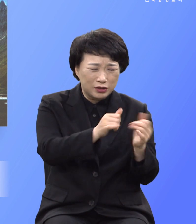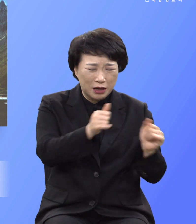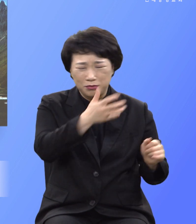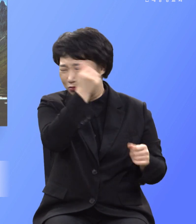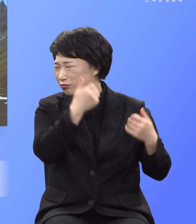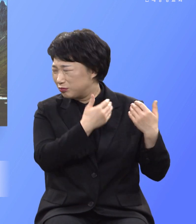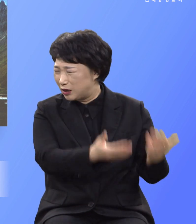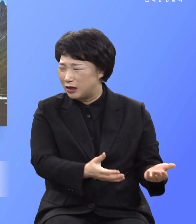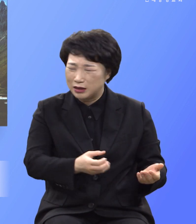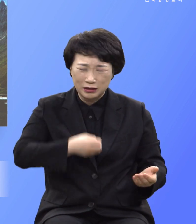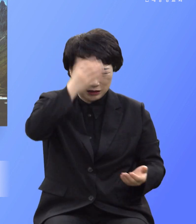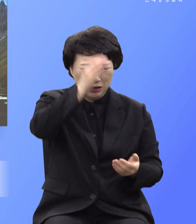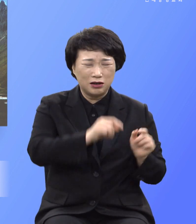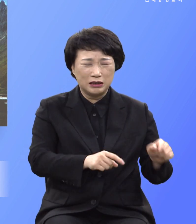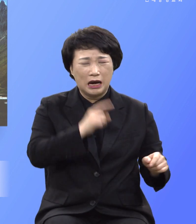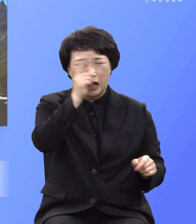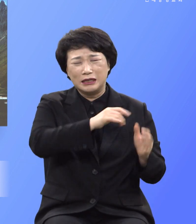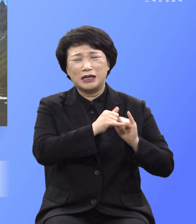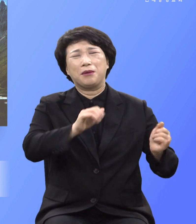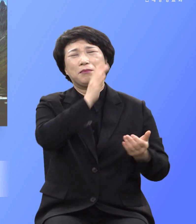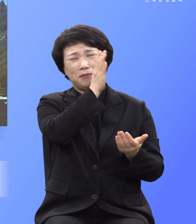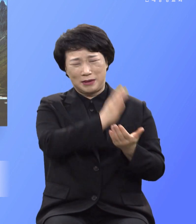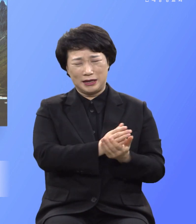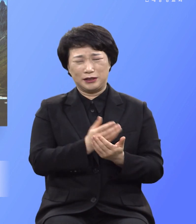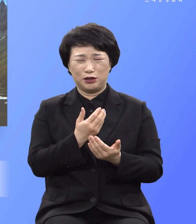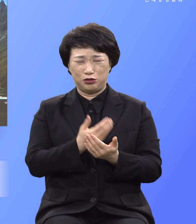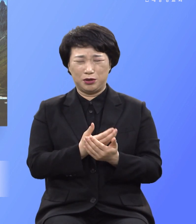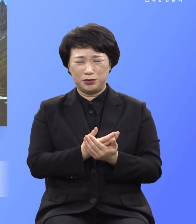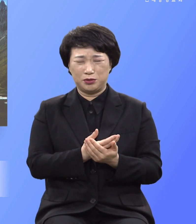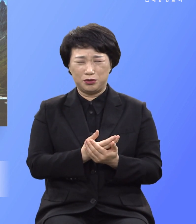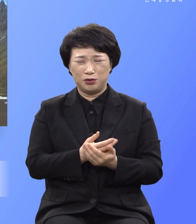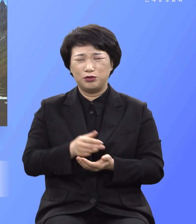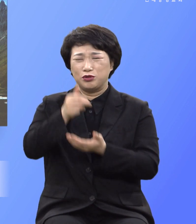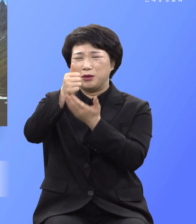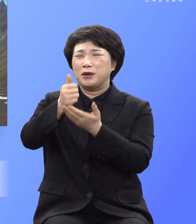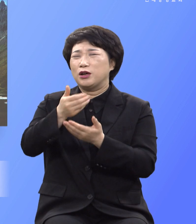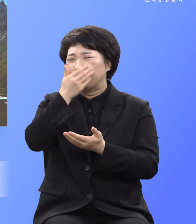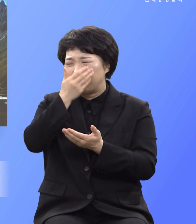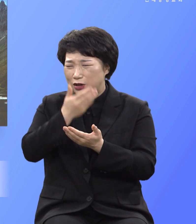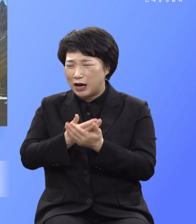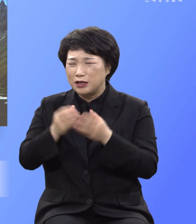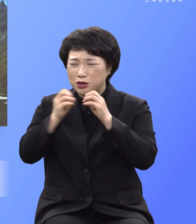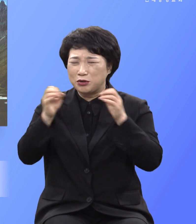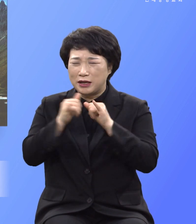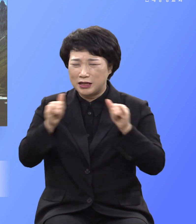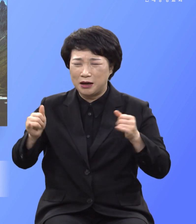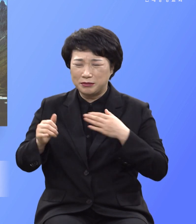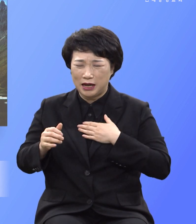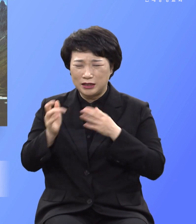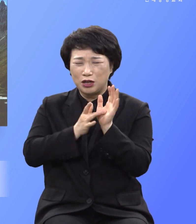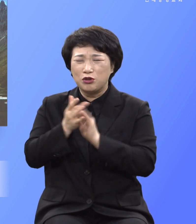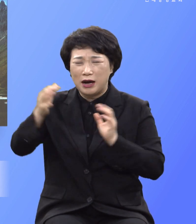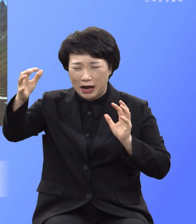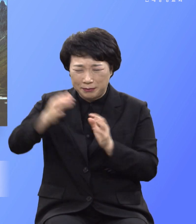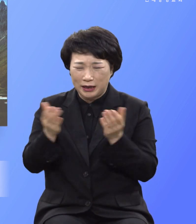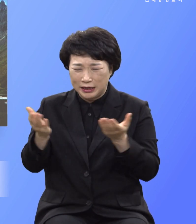망각 잔인한 자가 되지 않게 하시고 주가 값진 전도자로 예수와 함께 통역하는 자가 되어